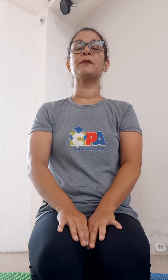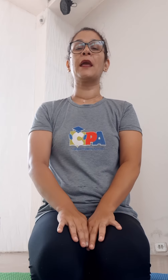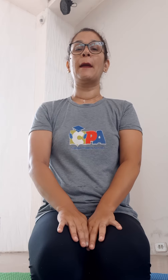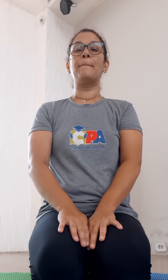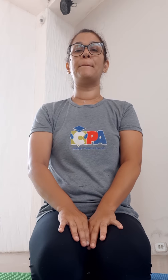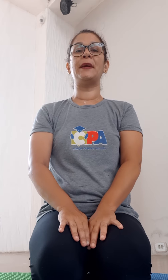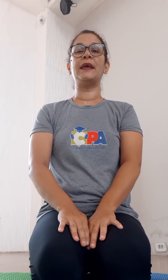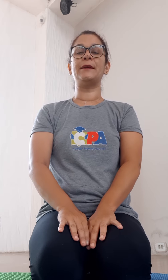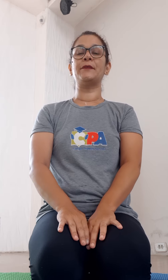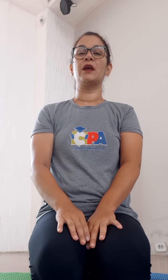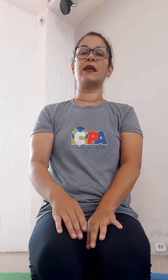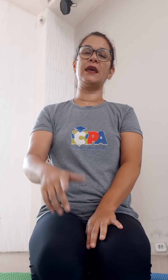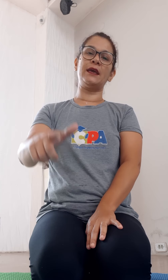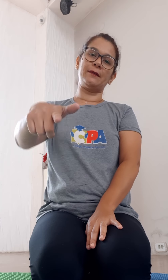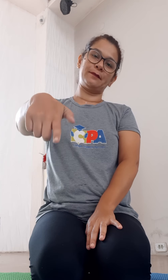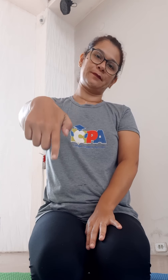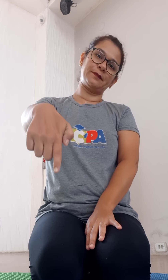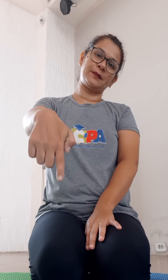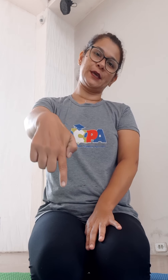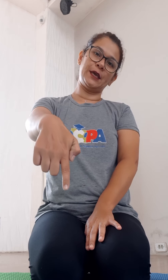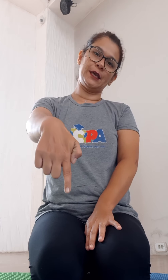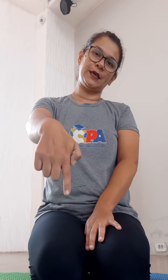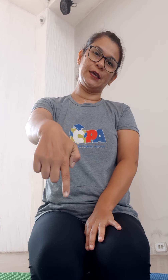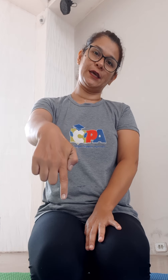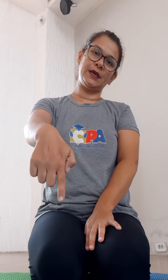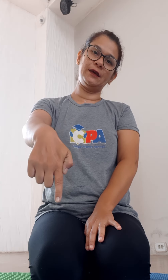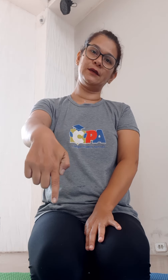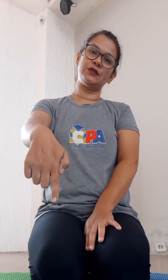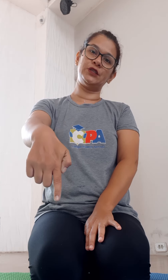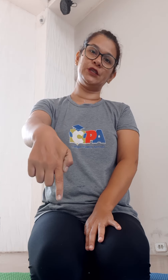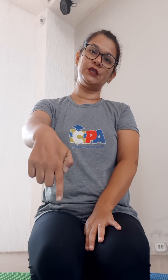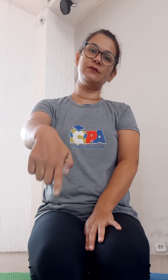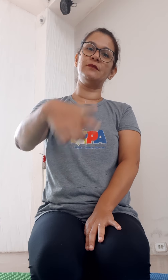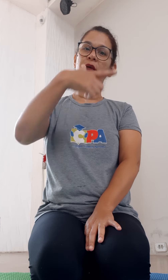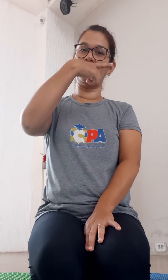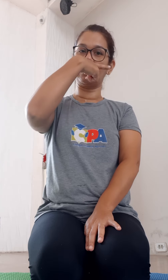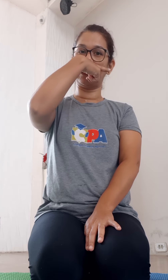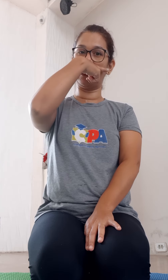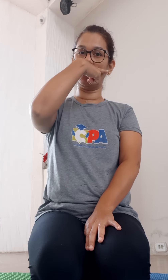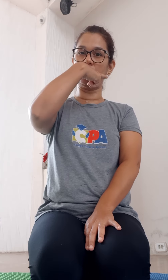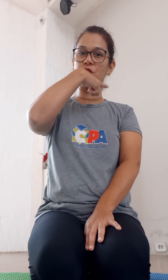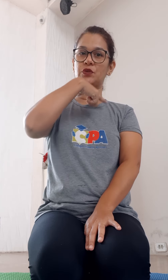P, Q, Q de queijo,